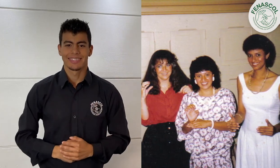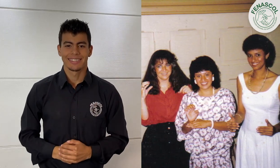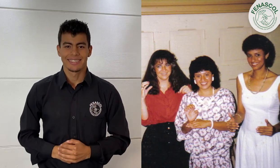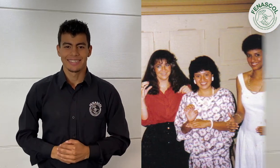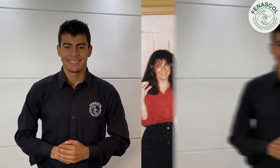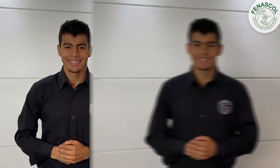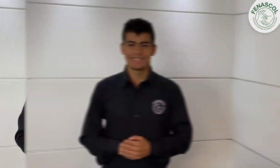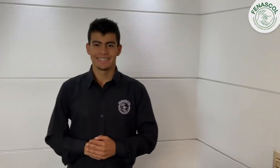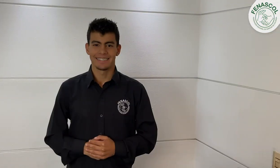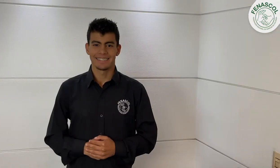tenían.